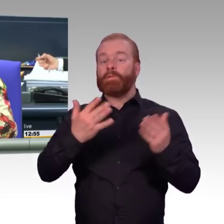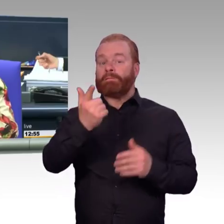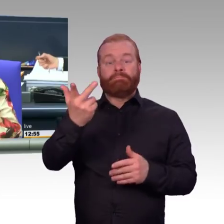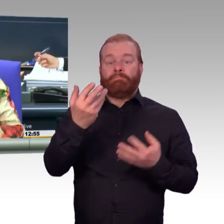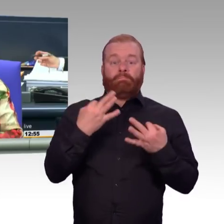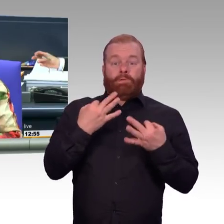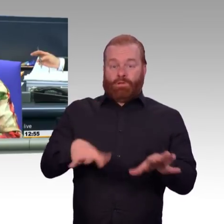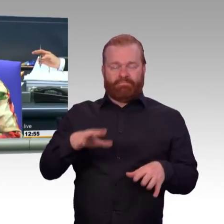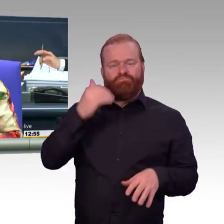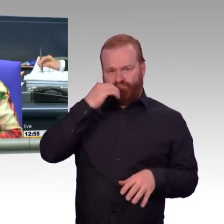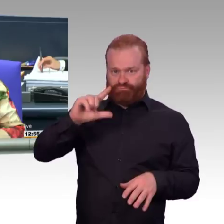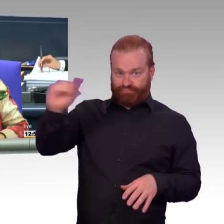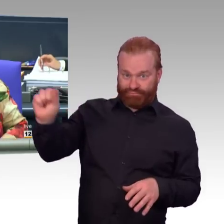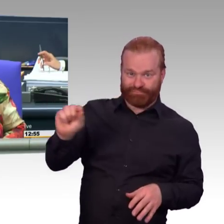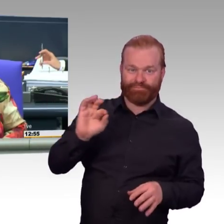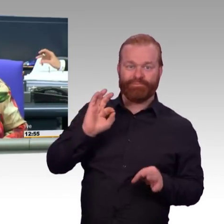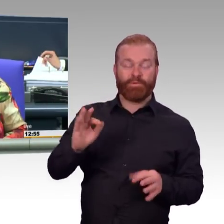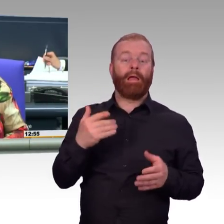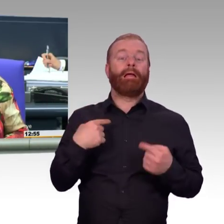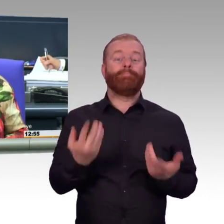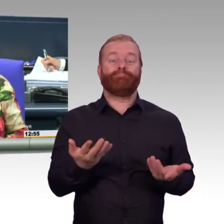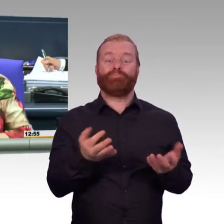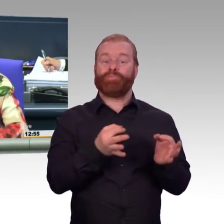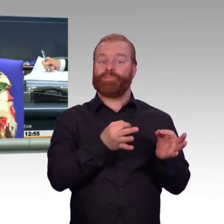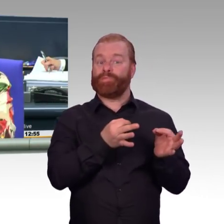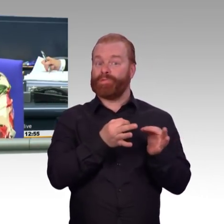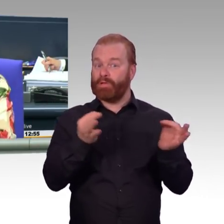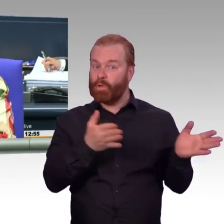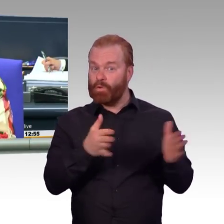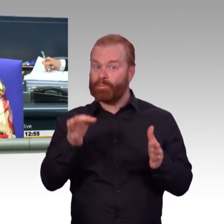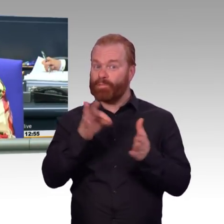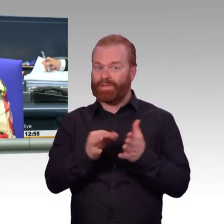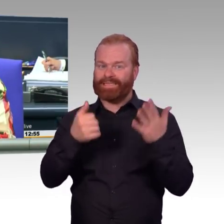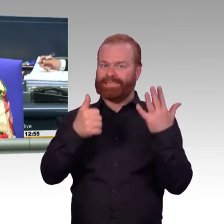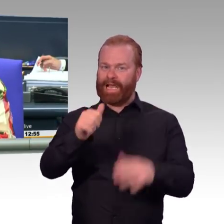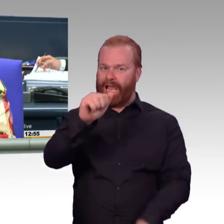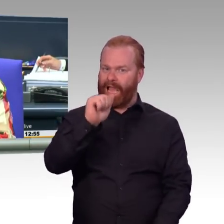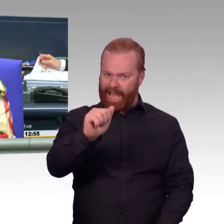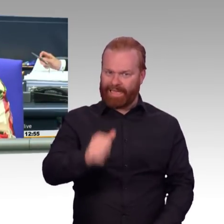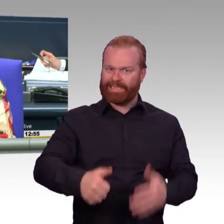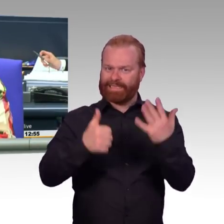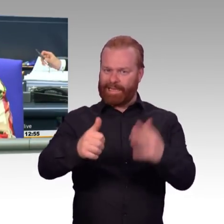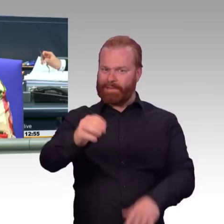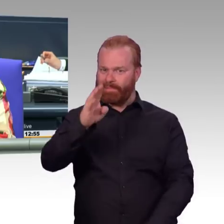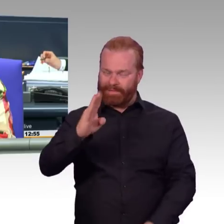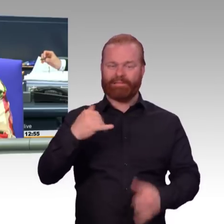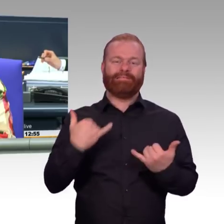Erste Beratung des von der Fraktion Bündnis 90 die Grünen eingebrachten Gesetzentwurf zur Beendigung des